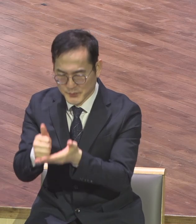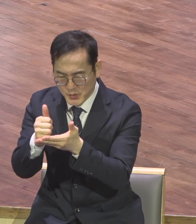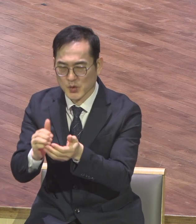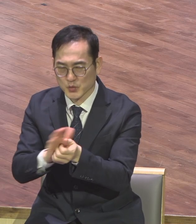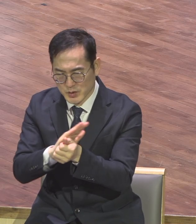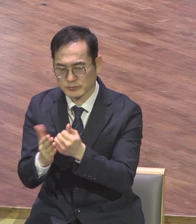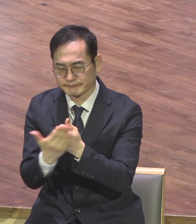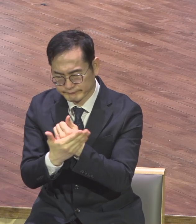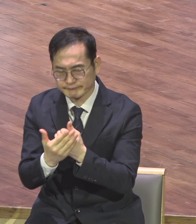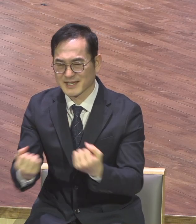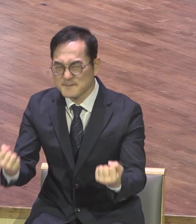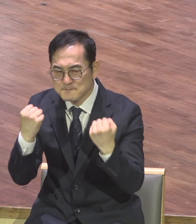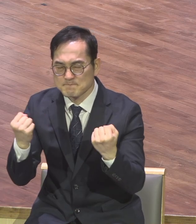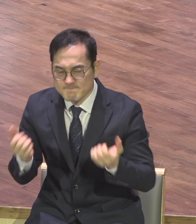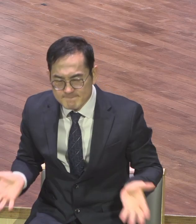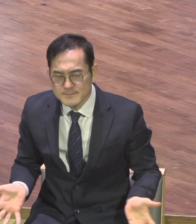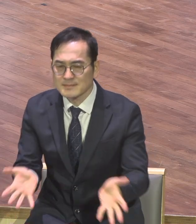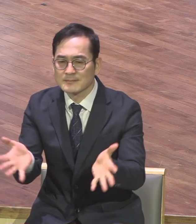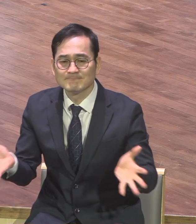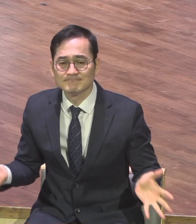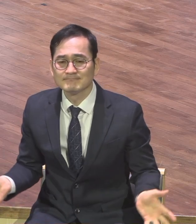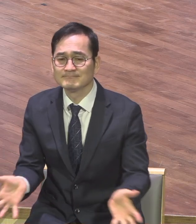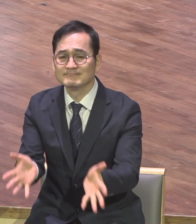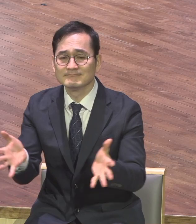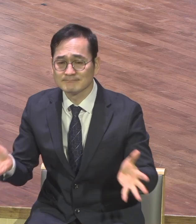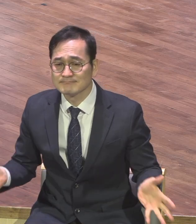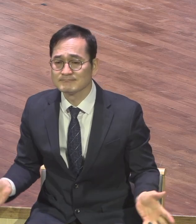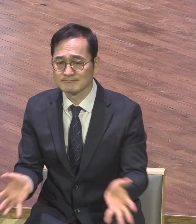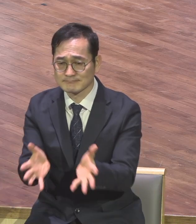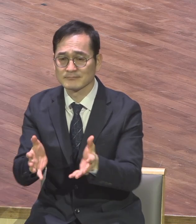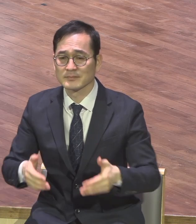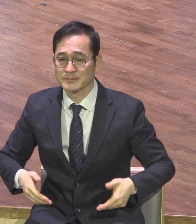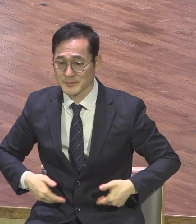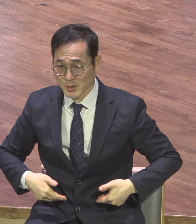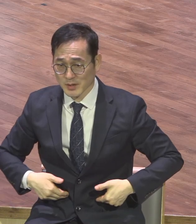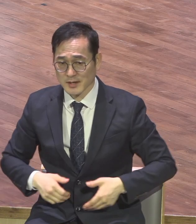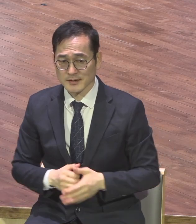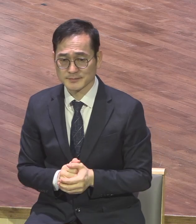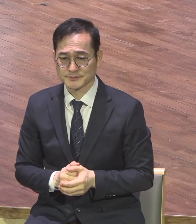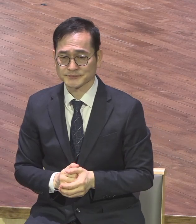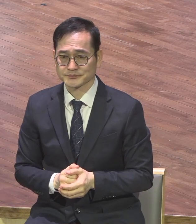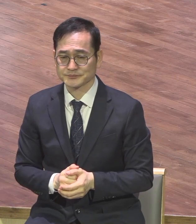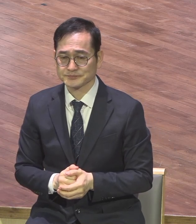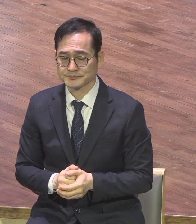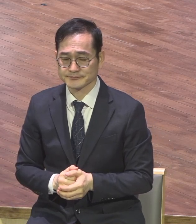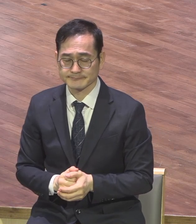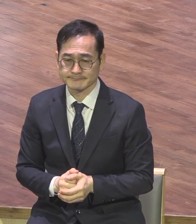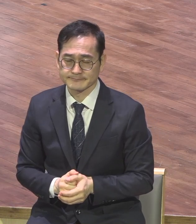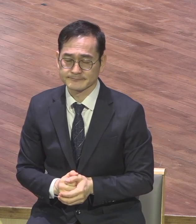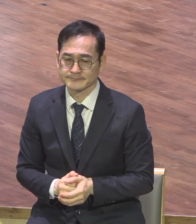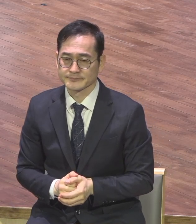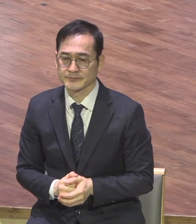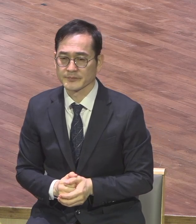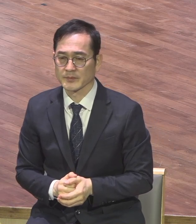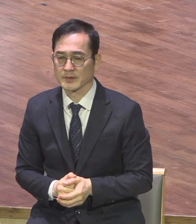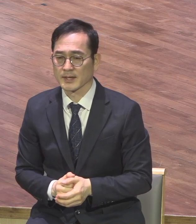격려하고 그래야지 이렇게 하나 됨을 이런 우리는요 이제 한 가지